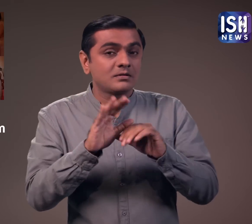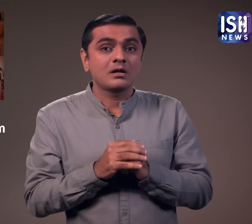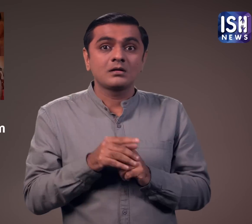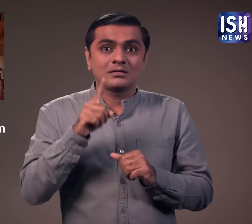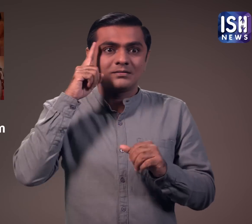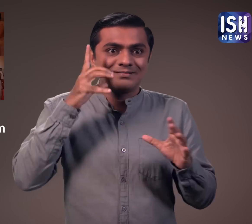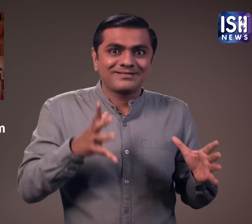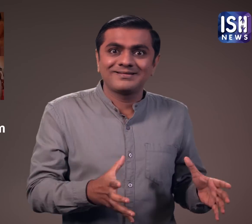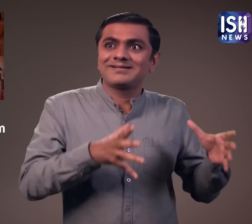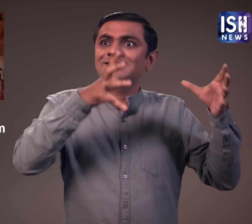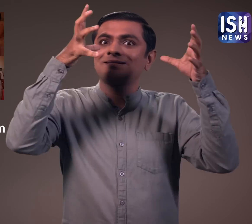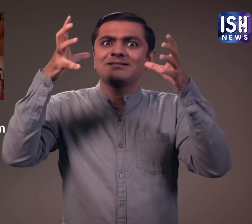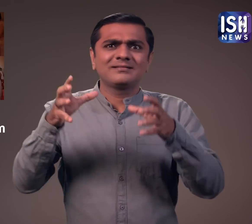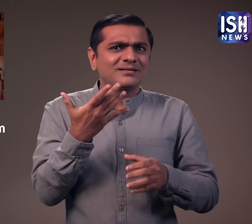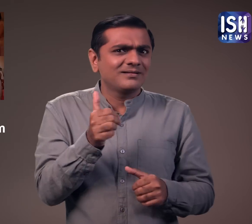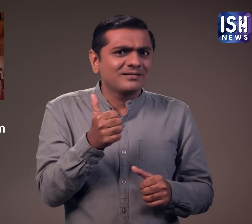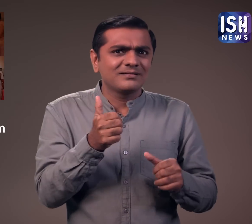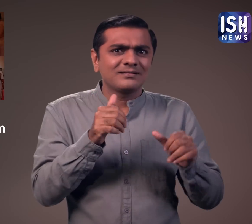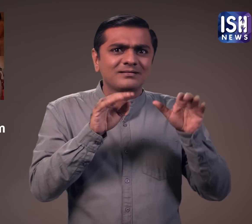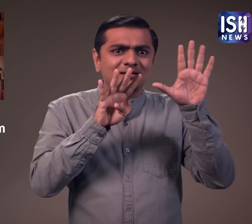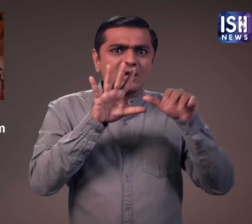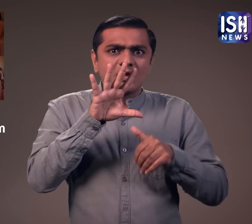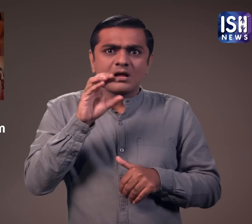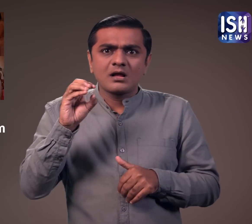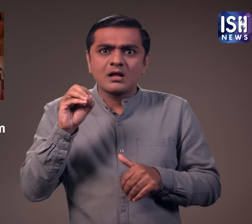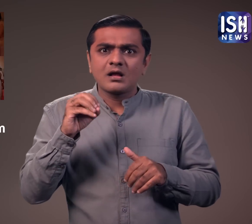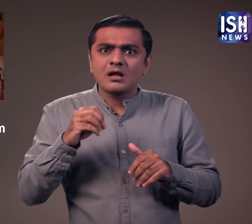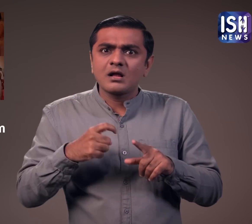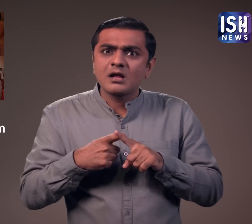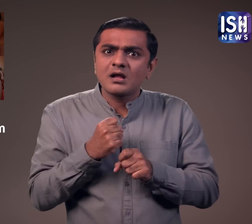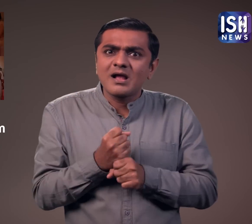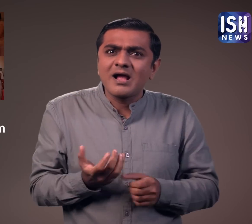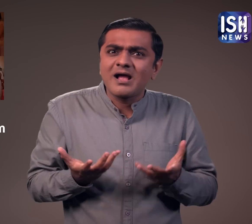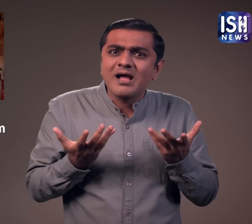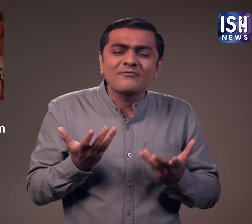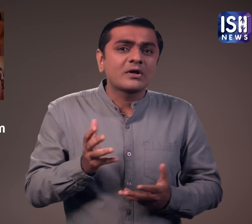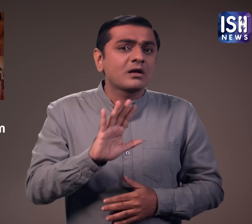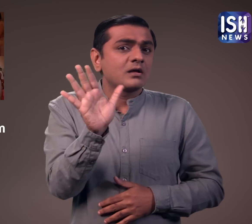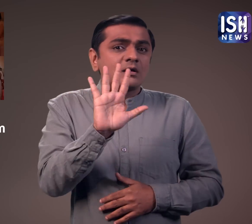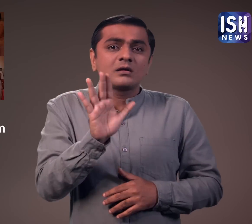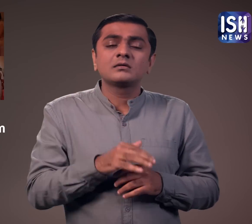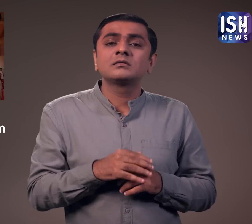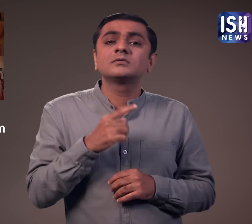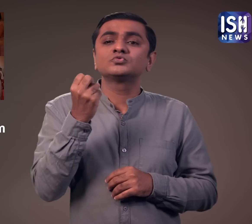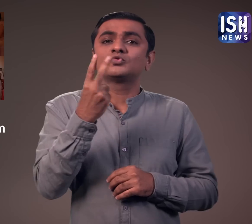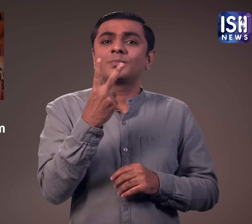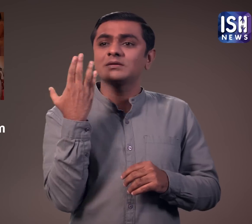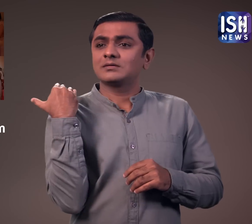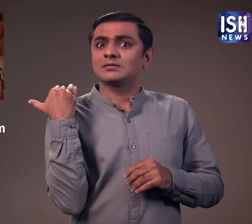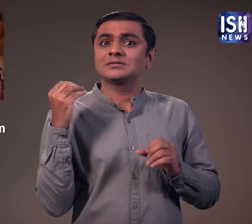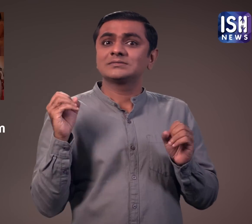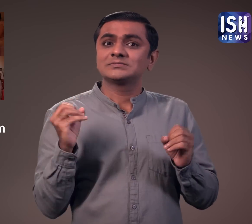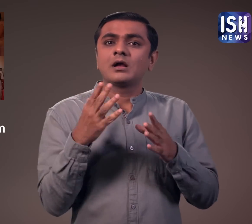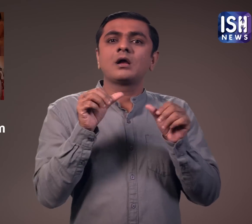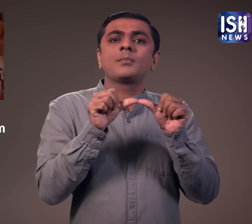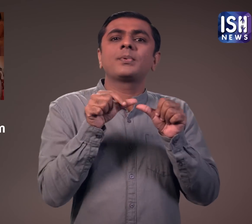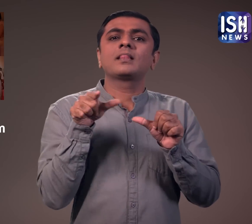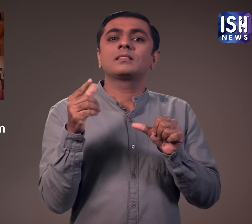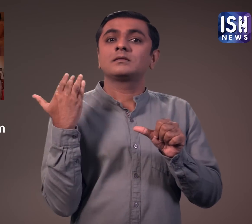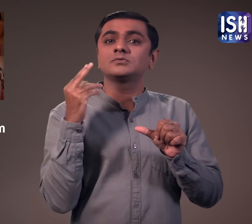क्योंकि चट पर प्रतीक ले जाना संभव नहीं था। इसलिए इसे 1.500 खंडों में विवाजित किया